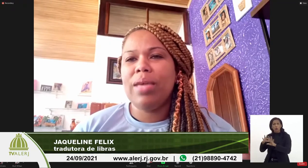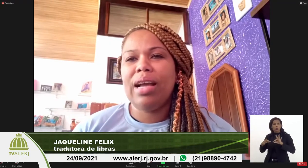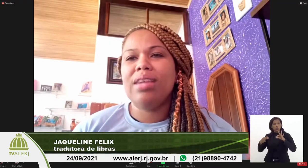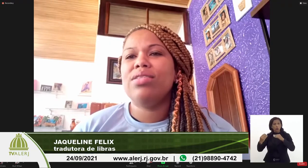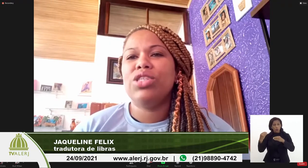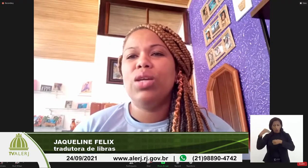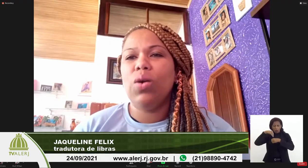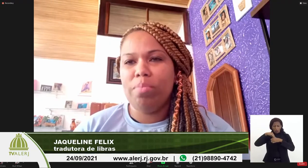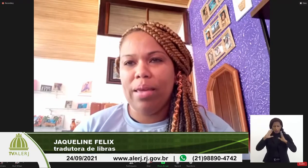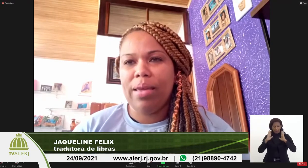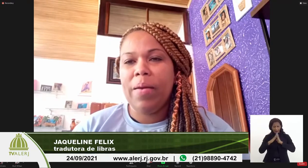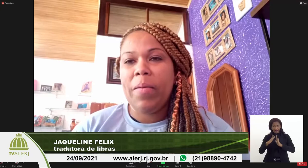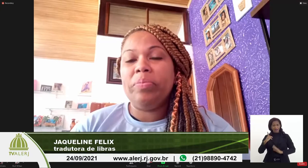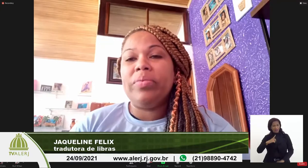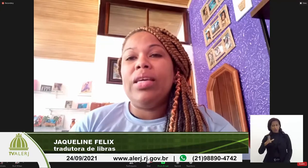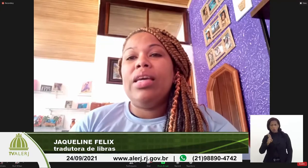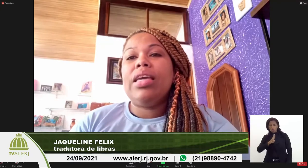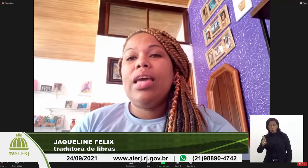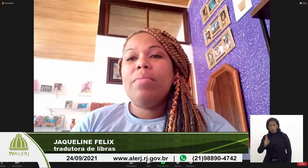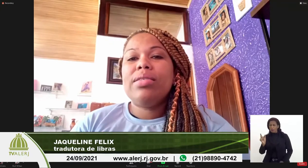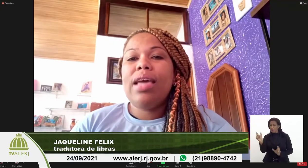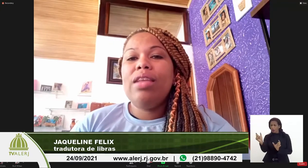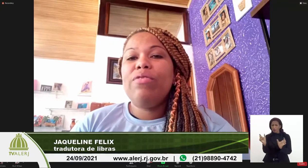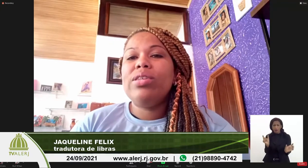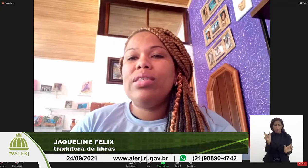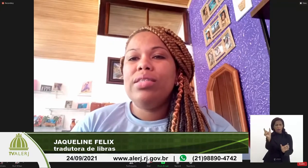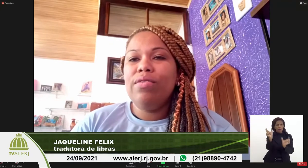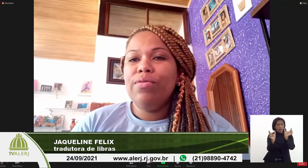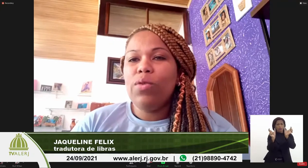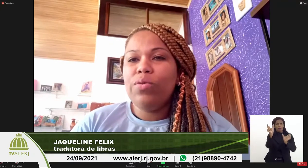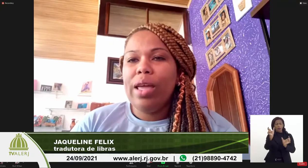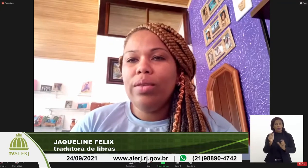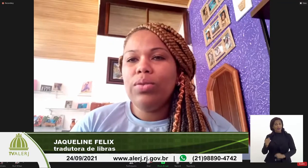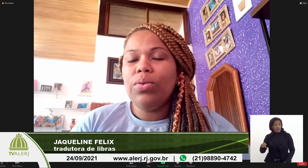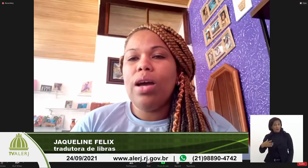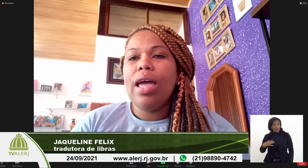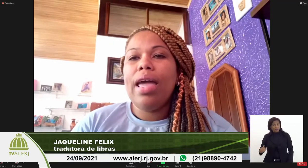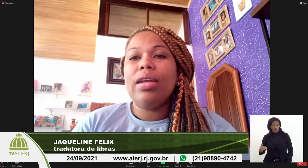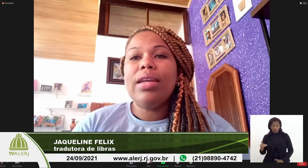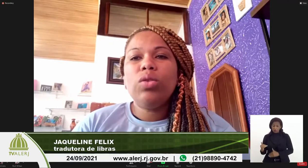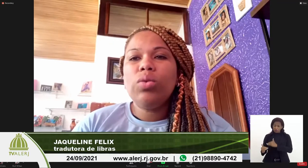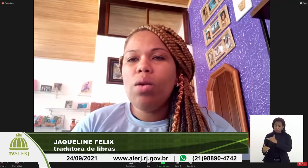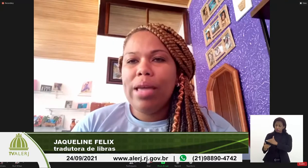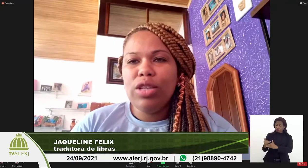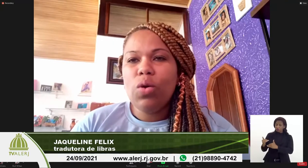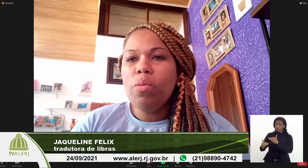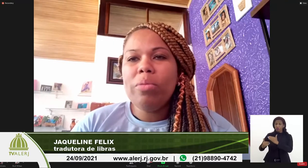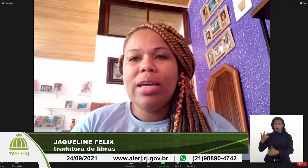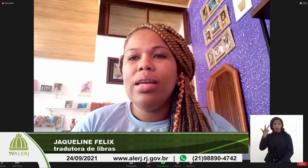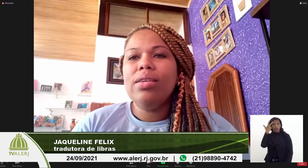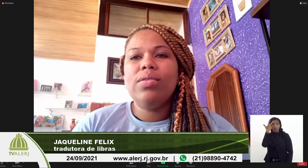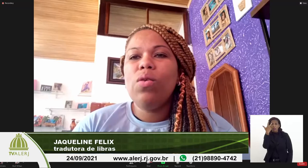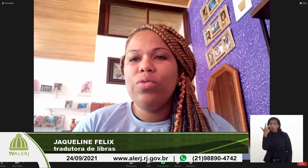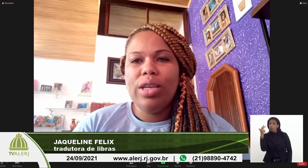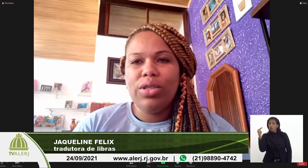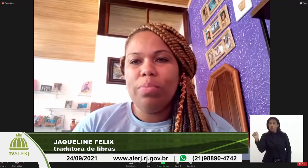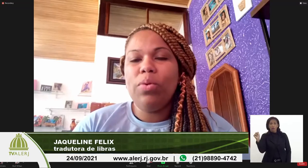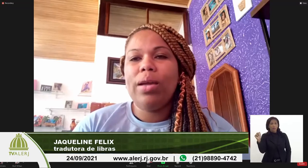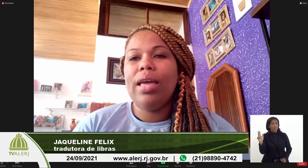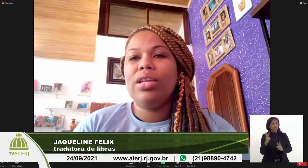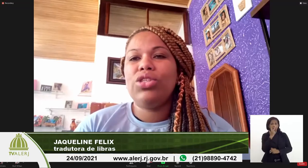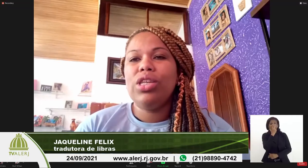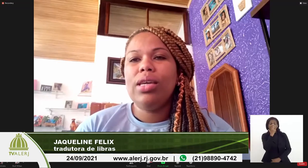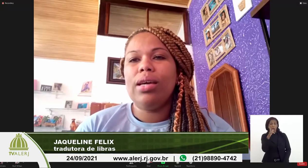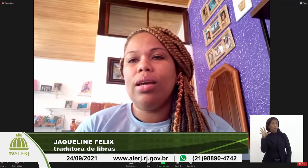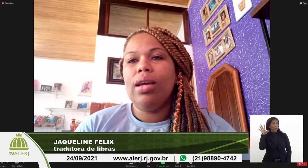na minha casa tinha nome. E a Marcele foi se desenvolvendo naturalmente como uma criança ouvinte,